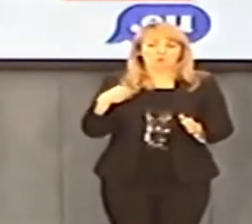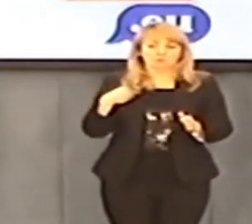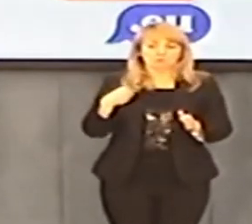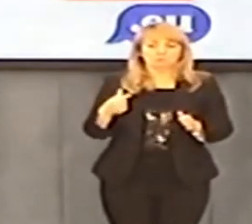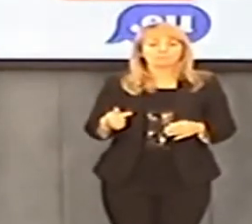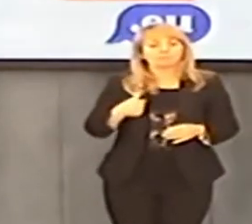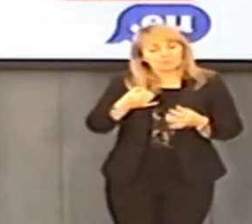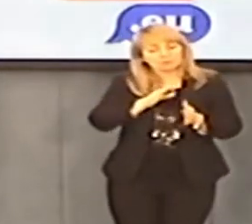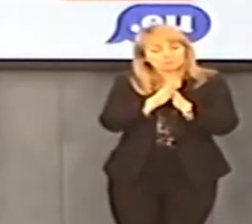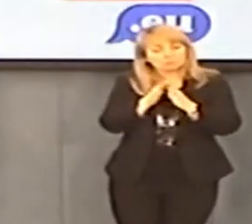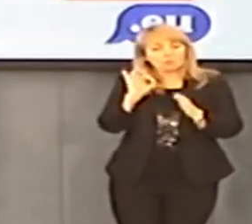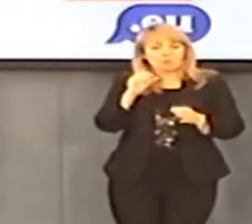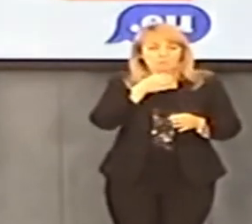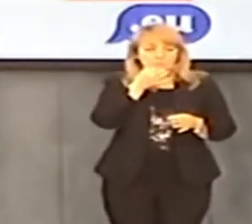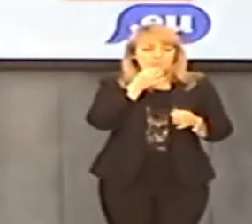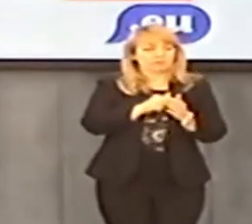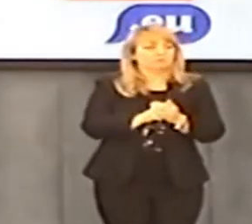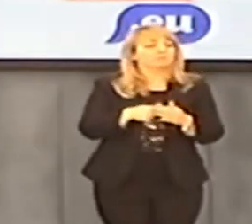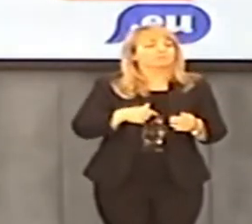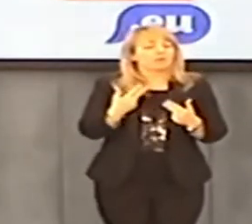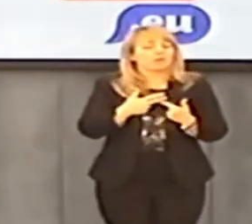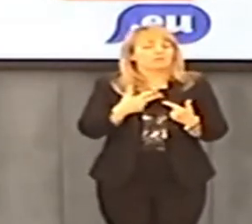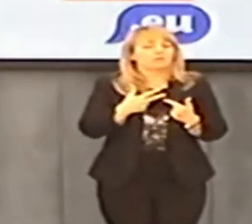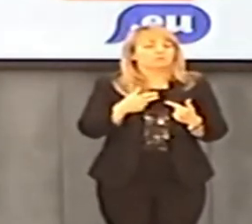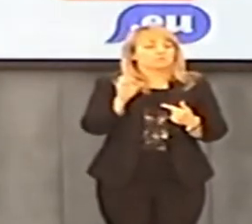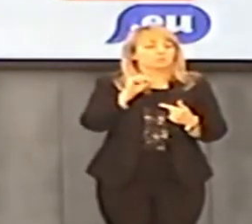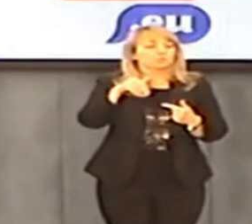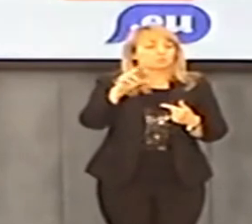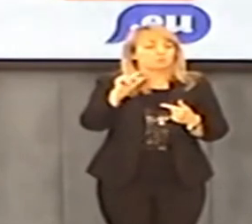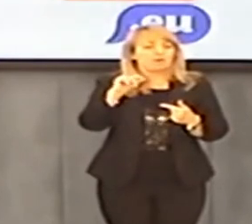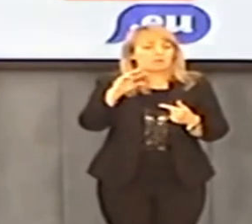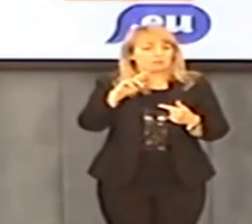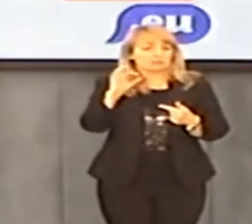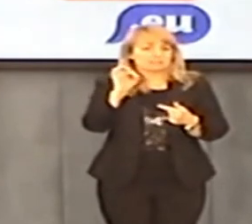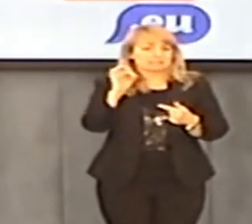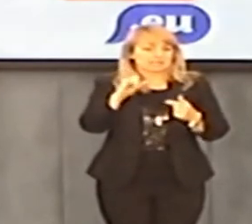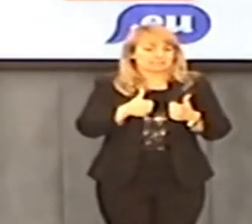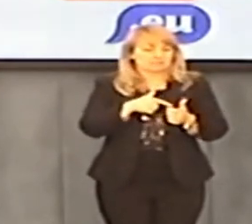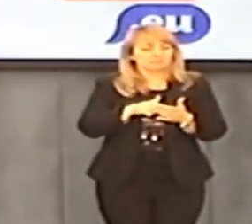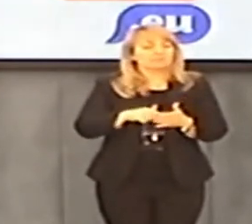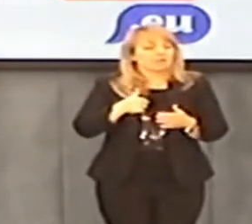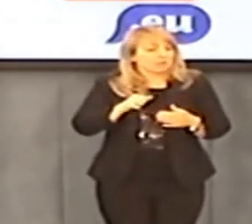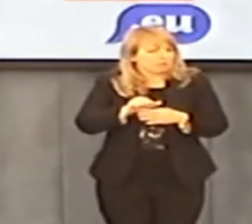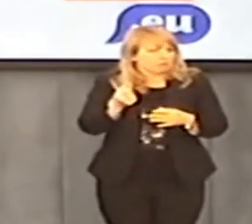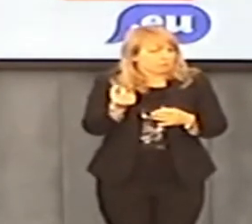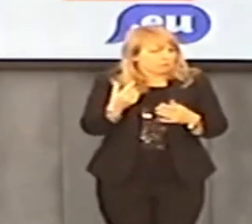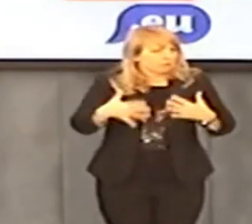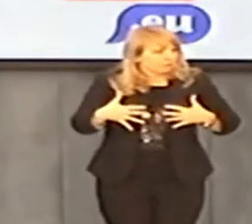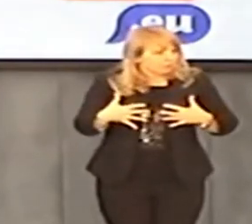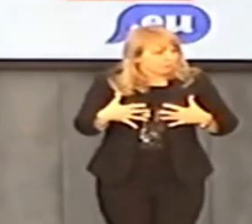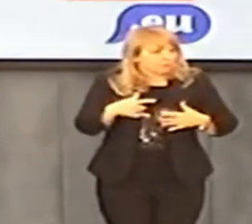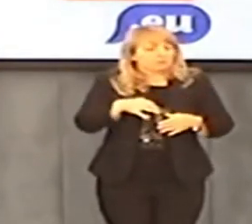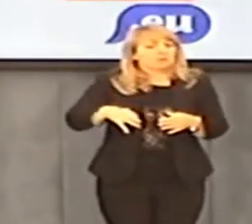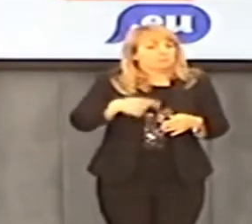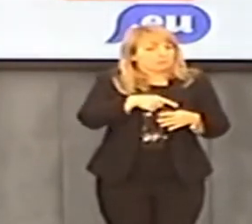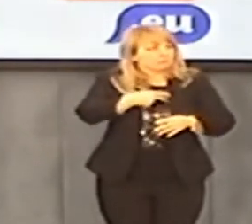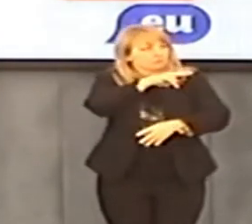kajdankach do kraju. To wszystko z naszej strony. Wrócimy o pytania. Tomasz Grzelowski, Telewizja Superstacja.